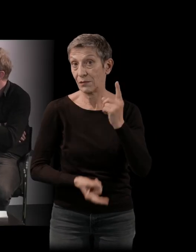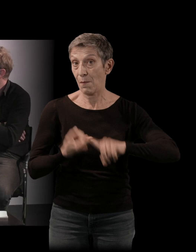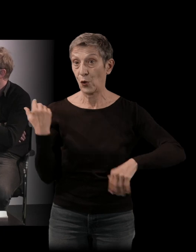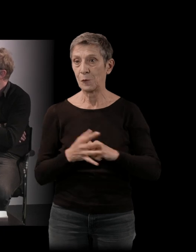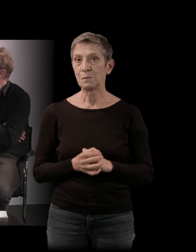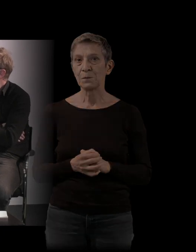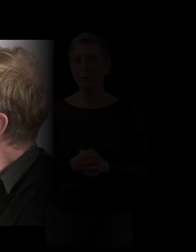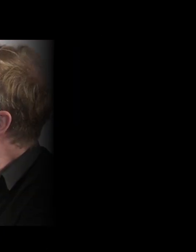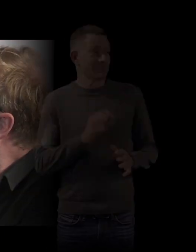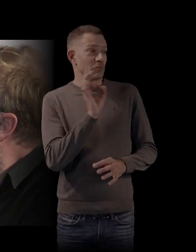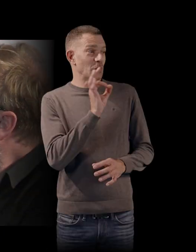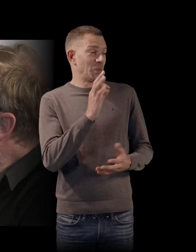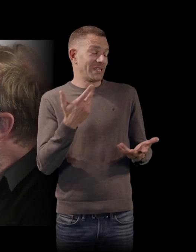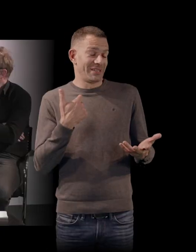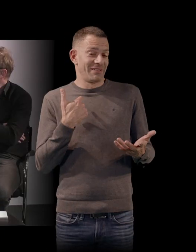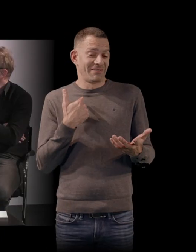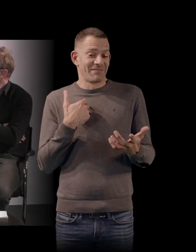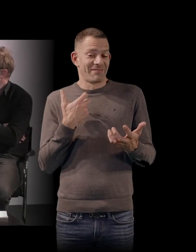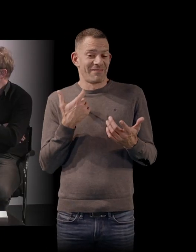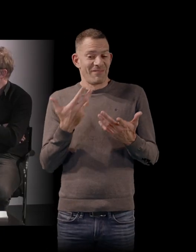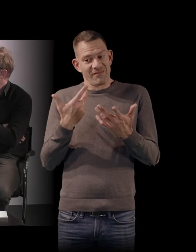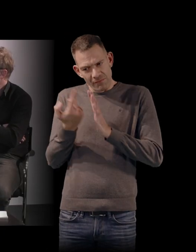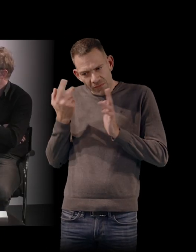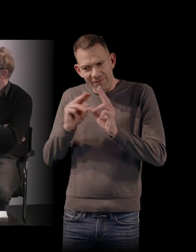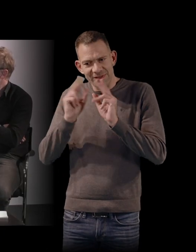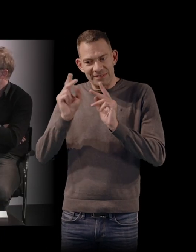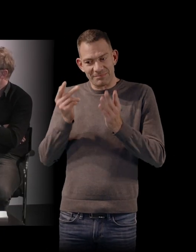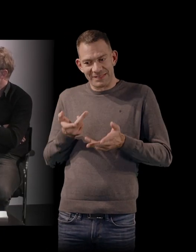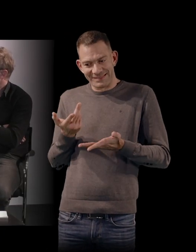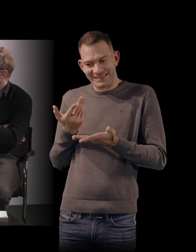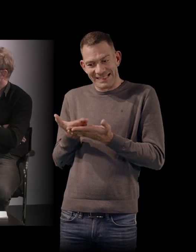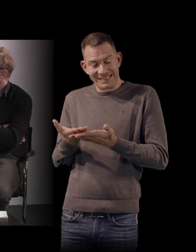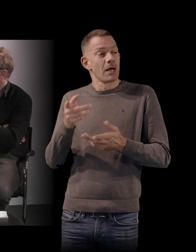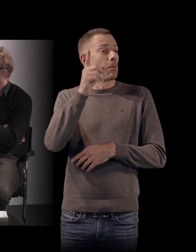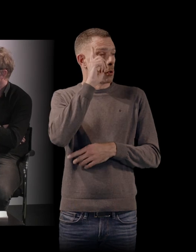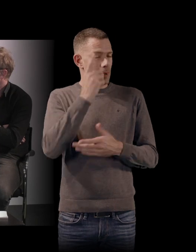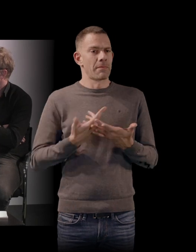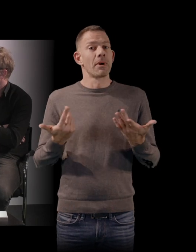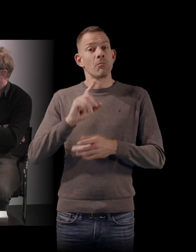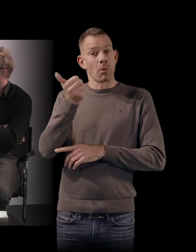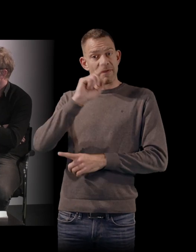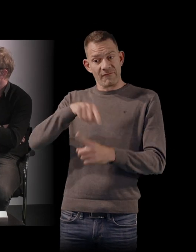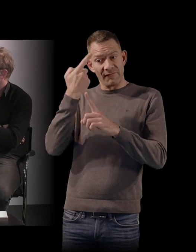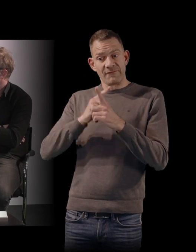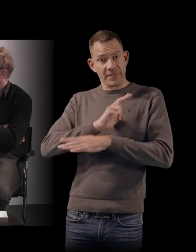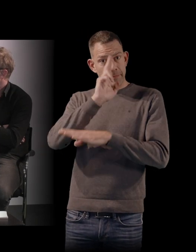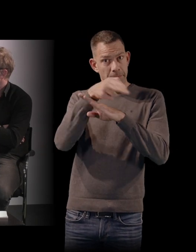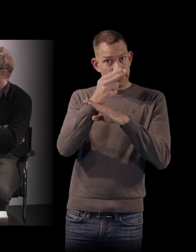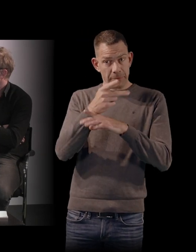-là. Oui, oui, j'avais envie de revenir là-dessus pour deux raisons. Parce que déjà, d'une part, effectivement, le film est tourné au moment où le Brésil gagne la Coupe